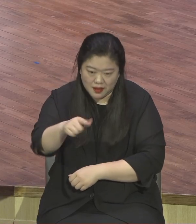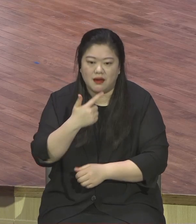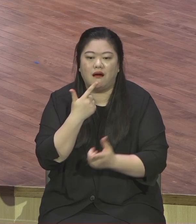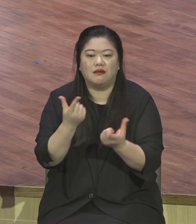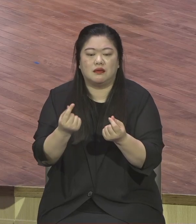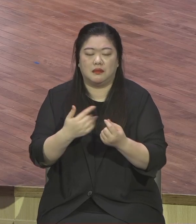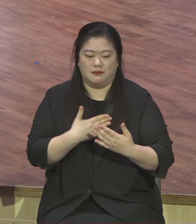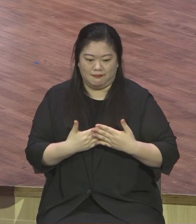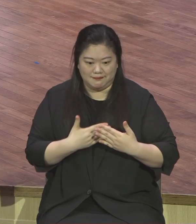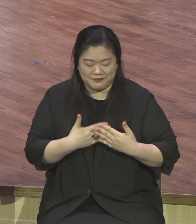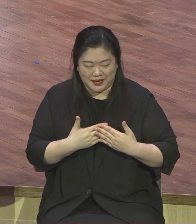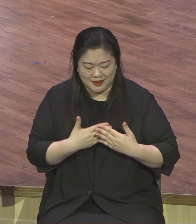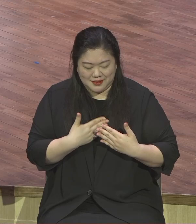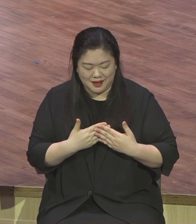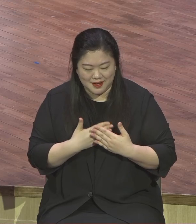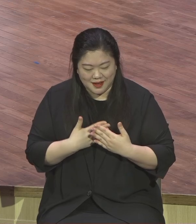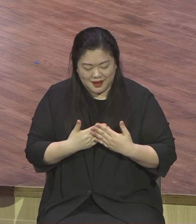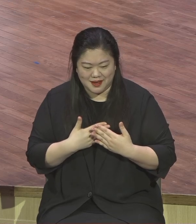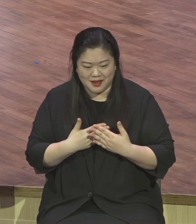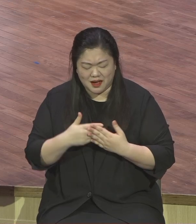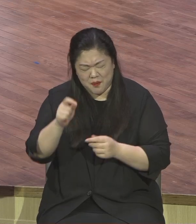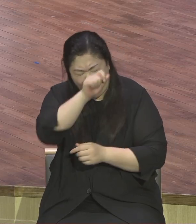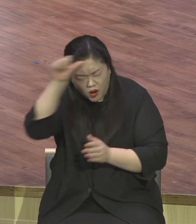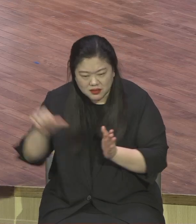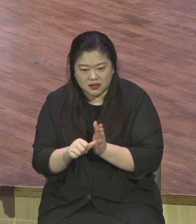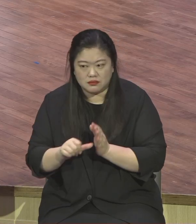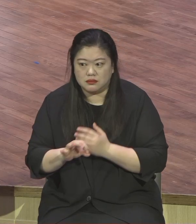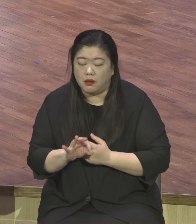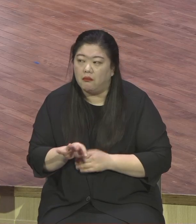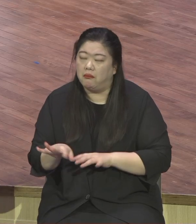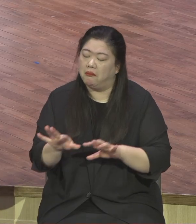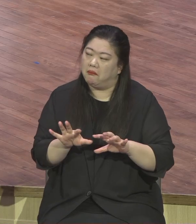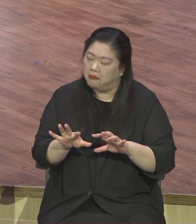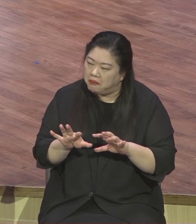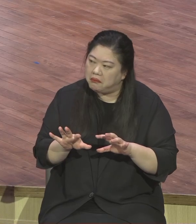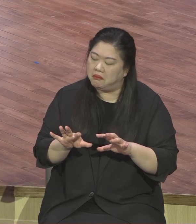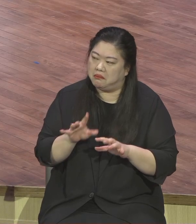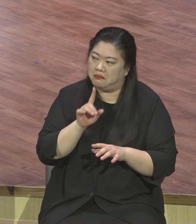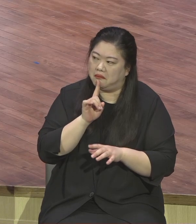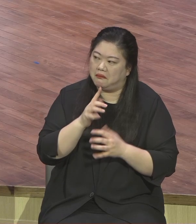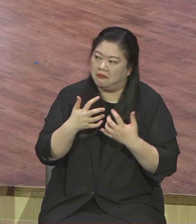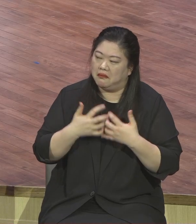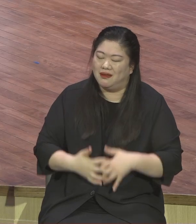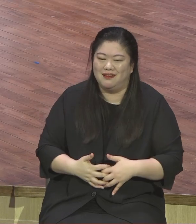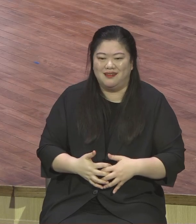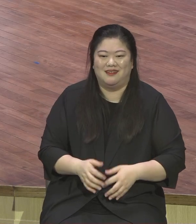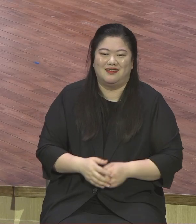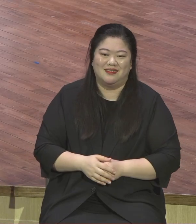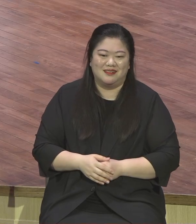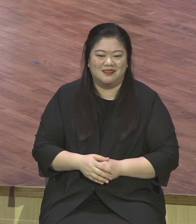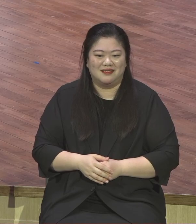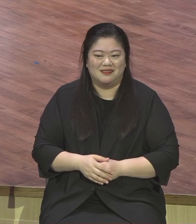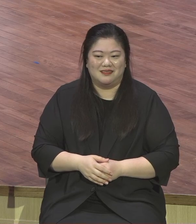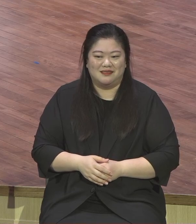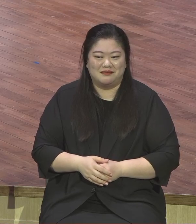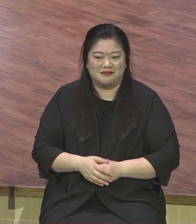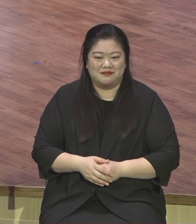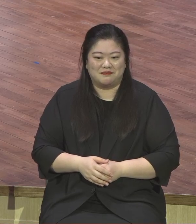천국은 이렇게 사랑하는 예수님을 만나서 영원히 함께 지내면서